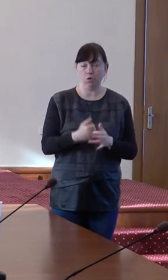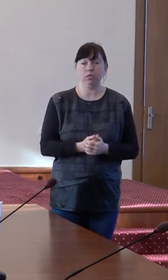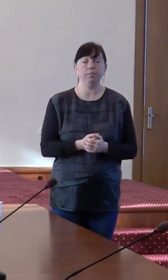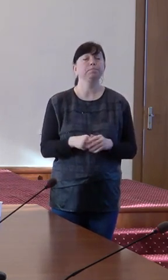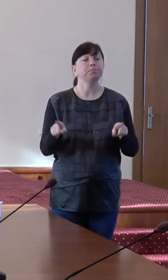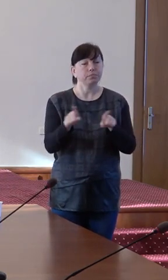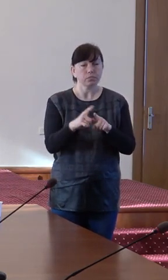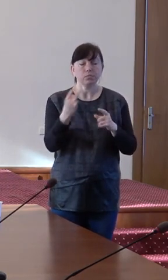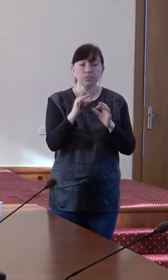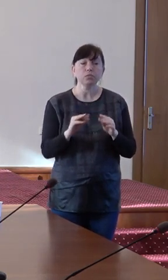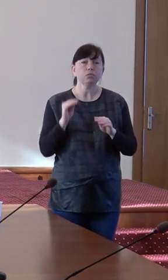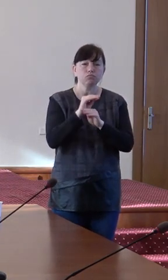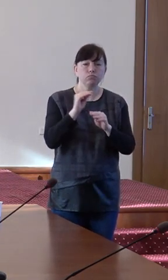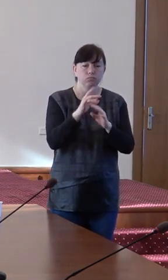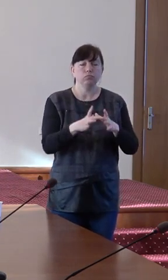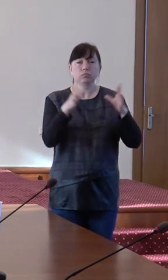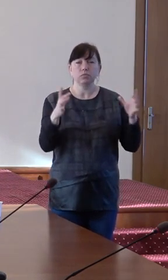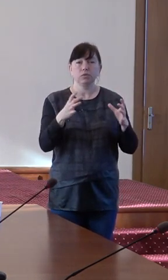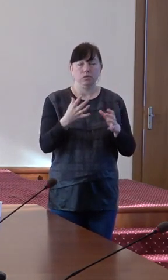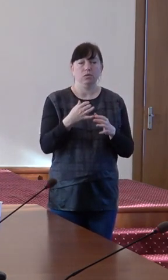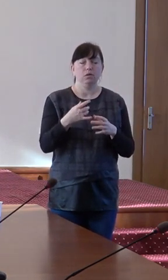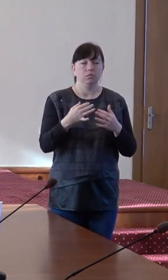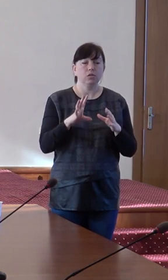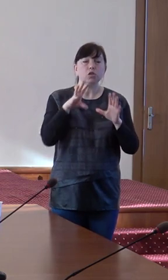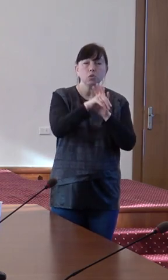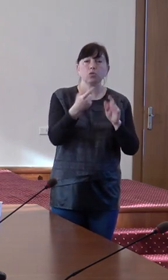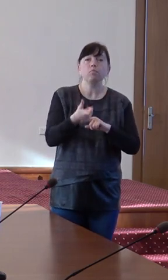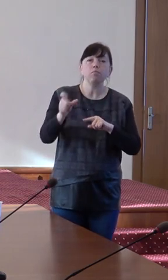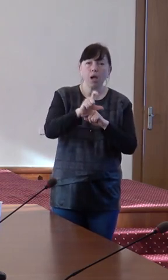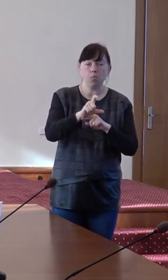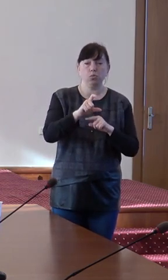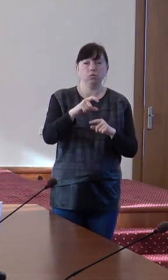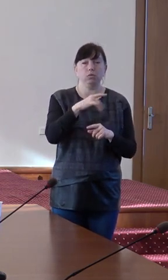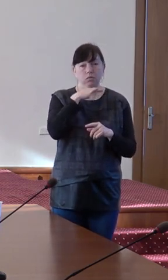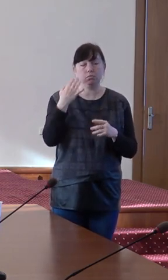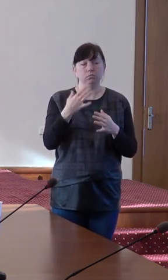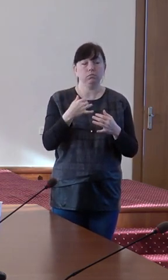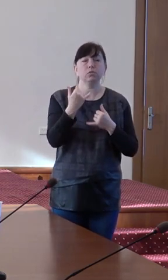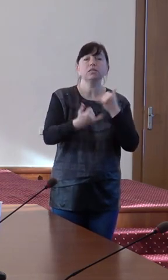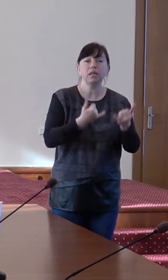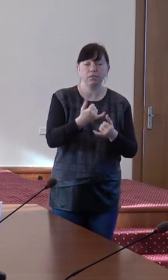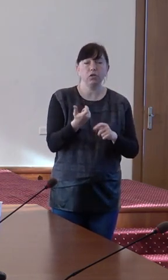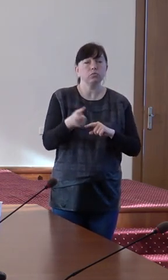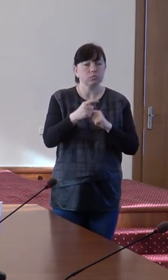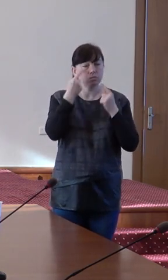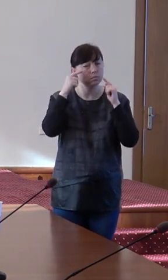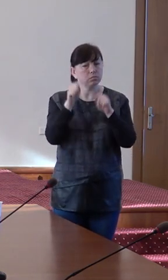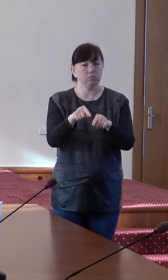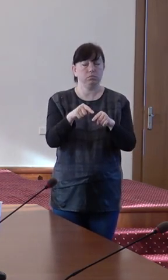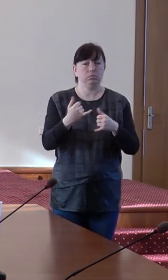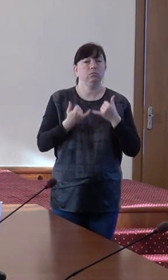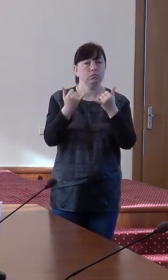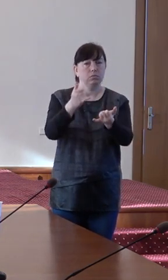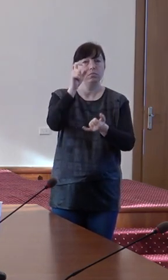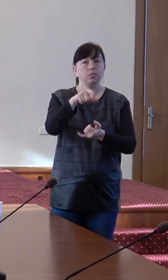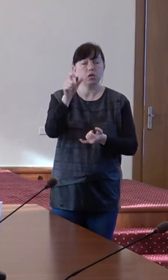extindem pachetul minim de servicii sociale, să includem mai multe servicii acolo, în special cu o atenție deosebit fiind acordată